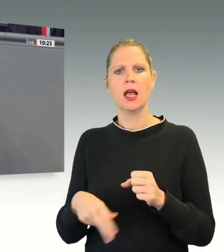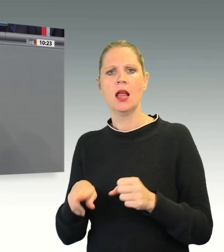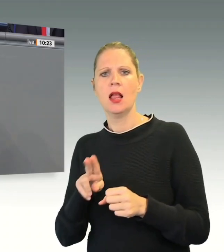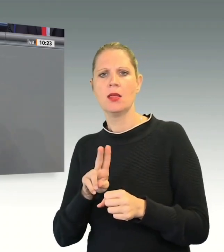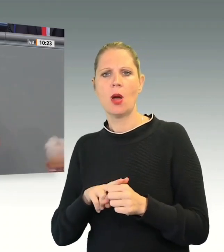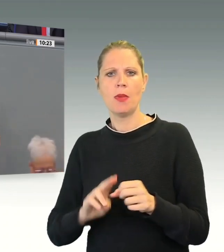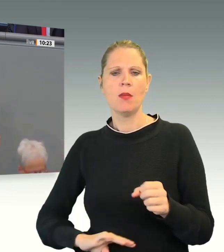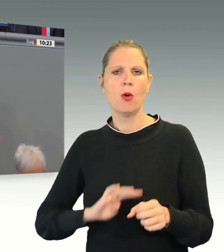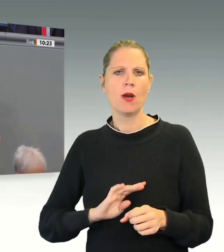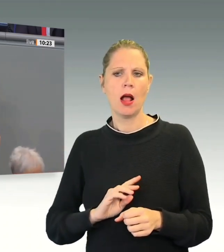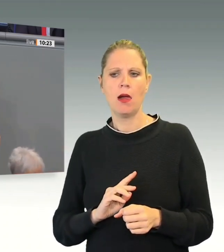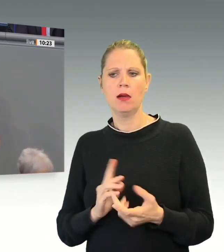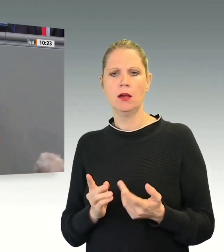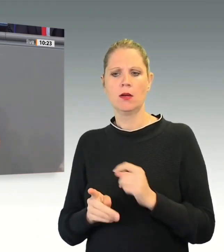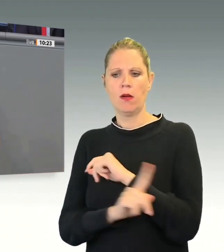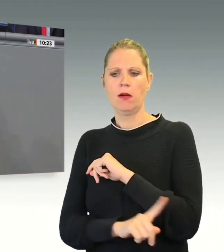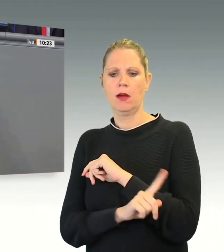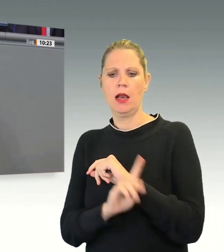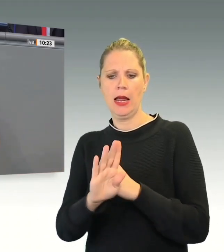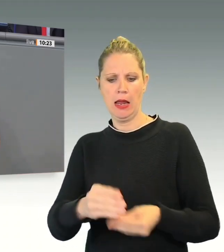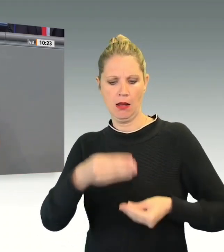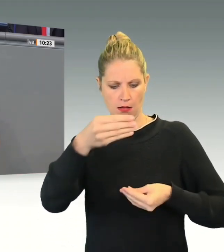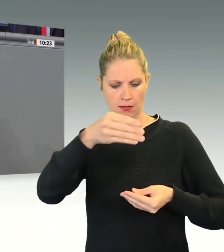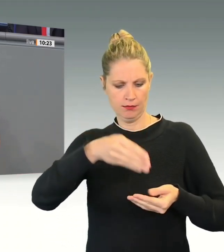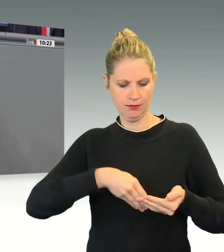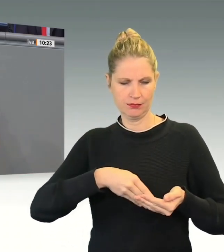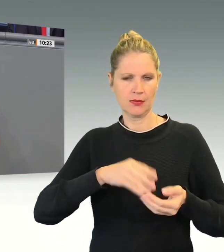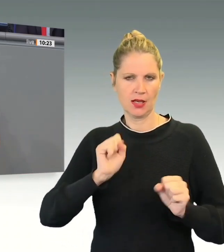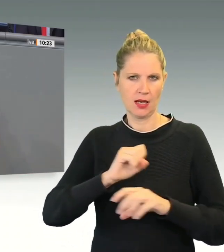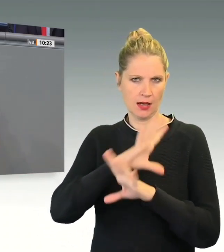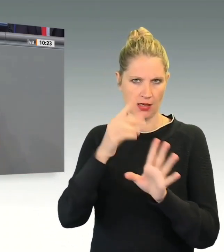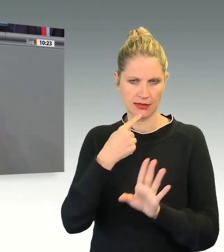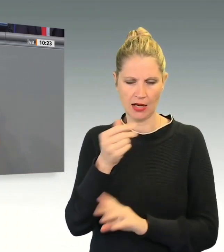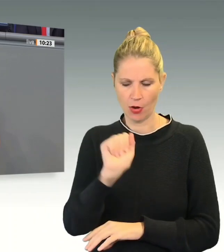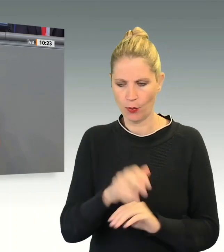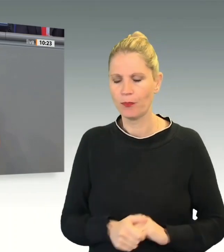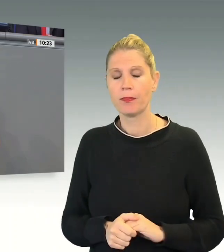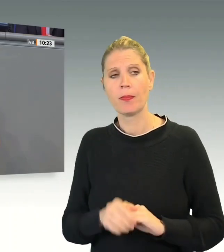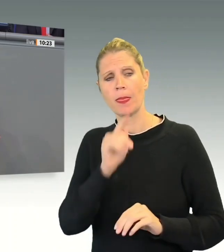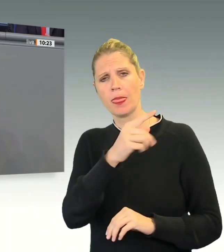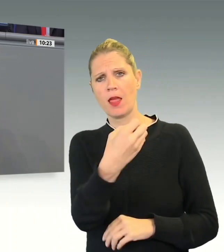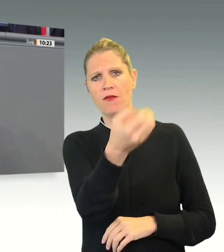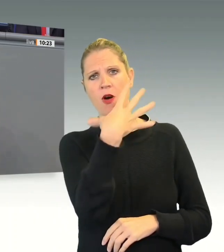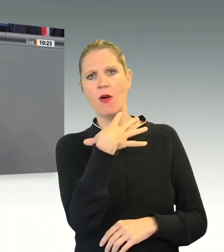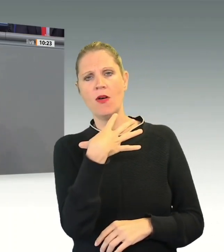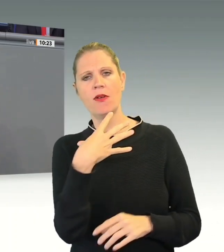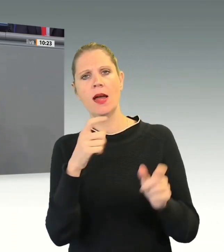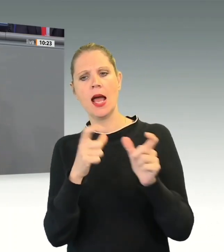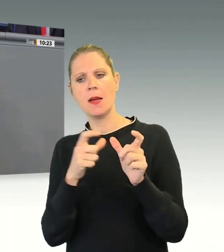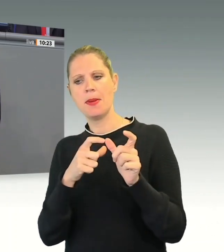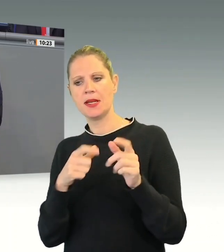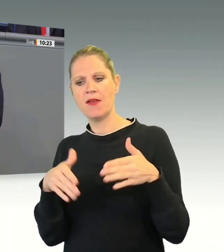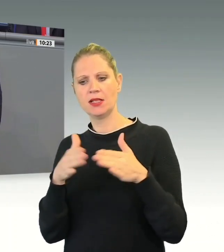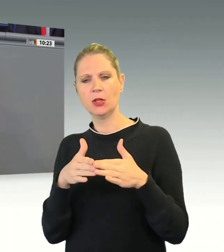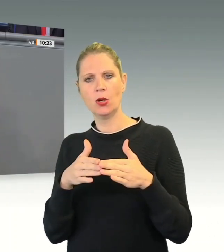folgenden Minuten auch deutlich machen. Wenn Sie hier der SPD-Fraktion moralisch aufgeladen